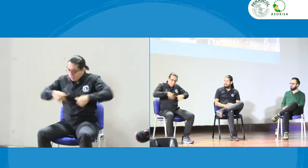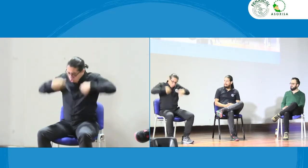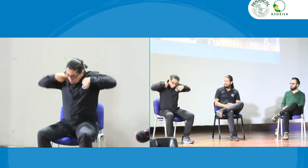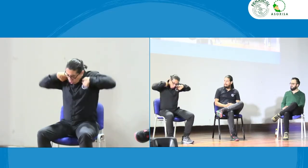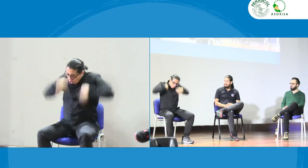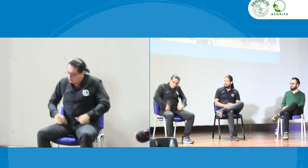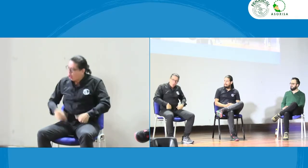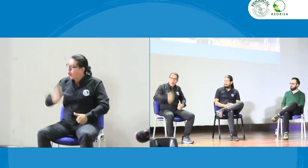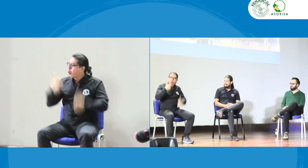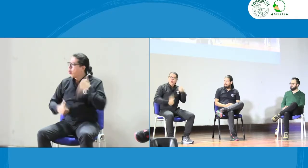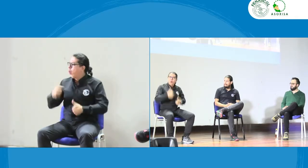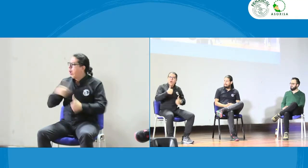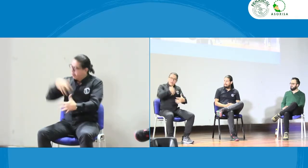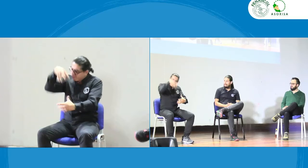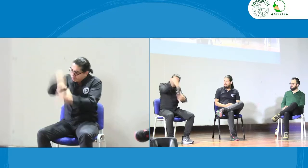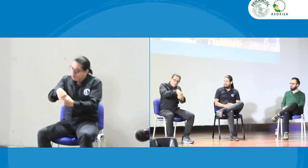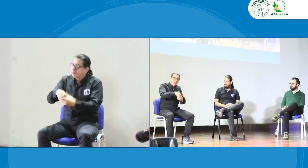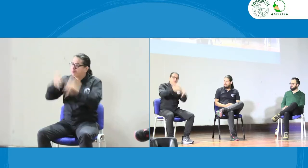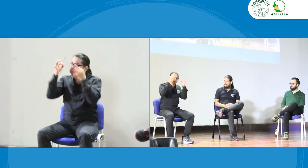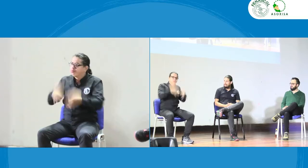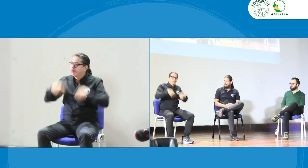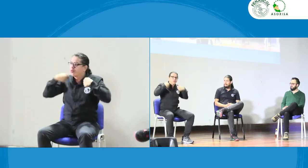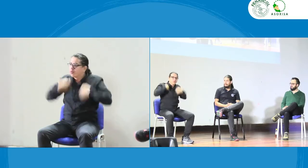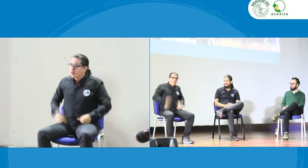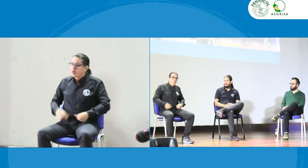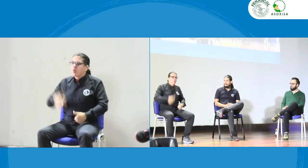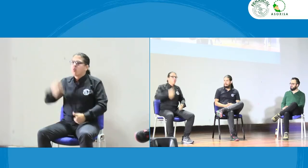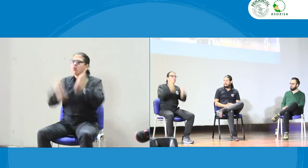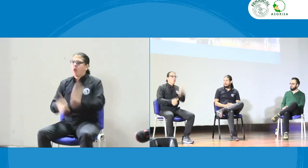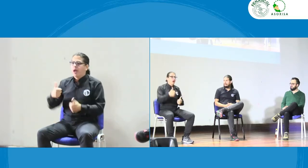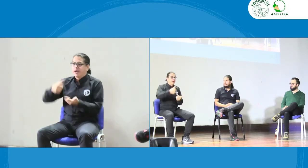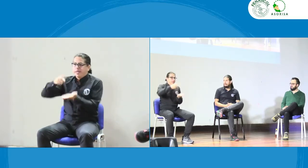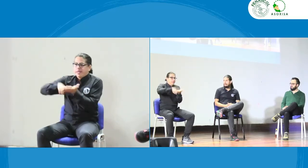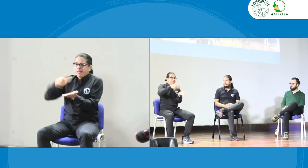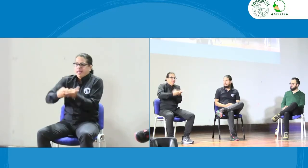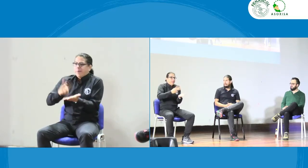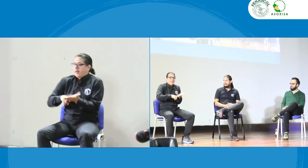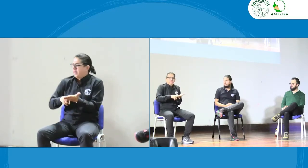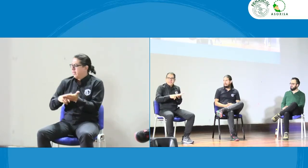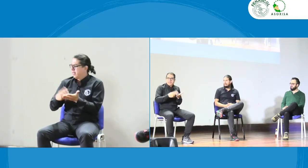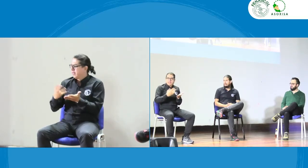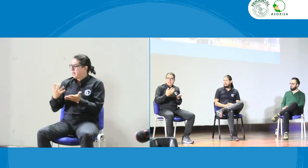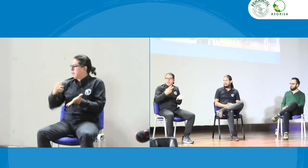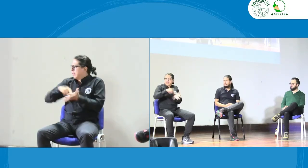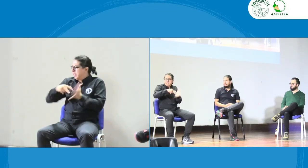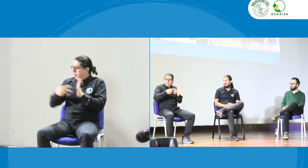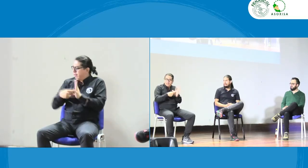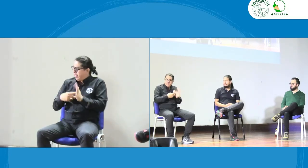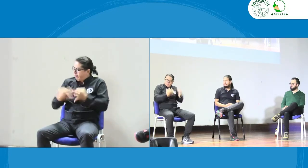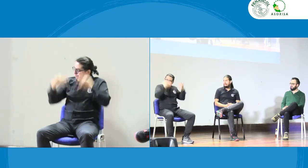yo en el espacio en el que estoy es como intérprete tengo un rol